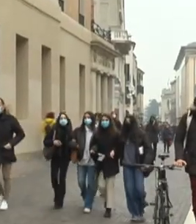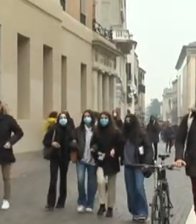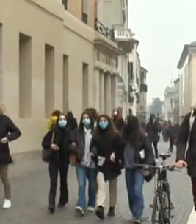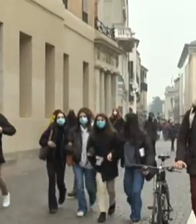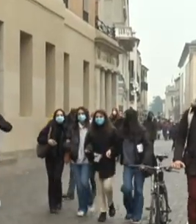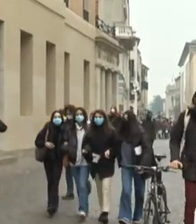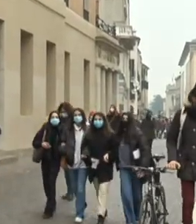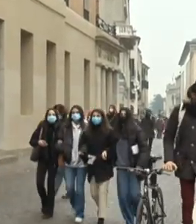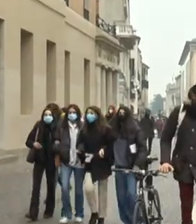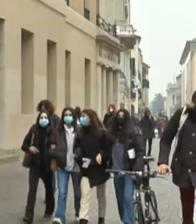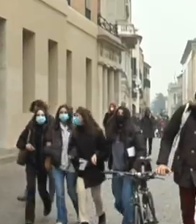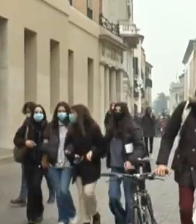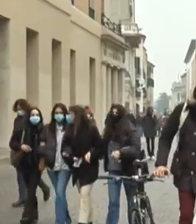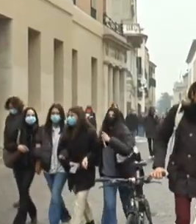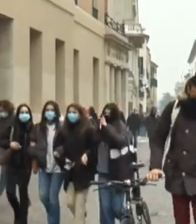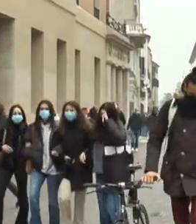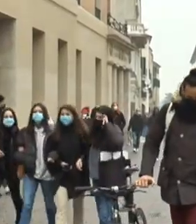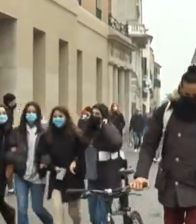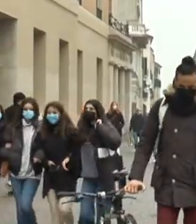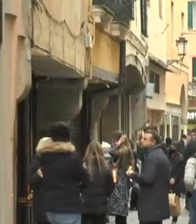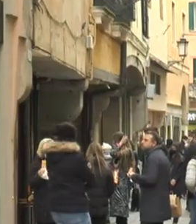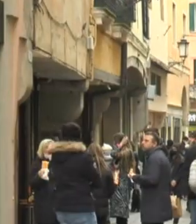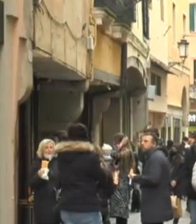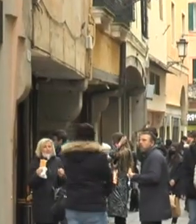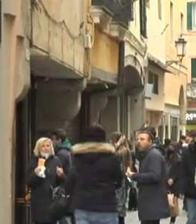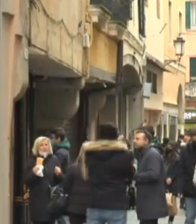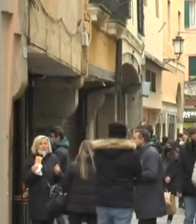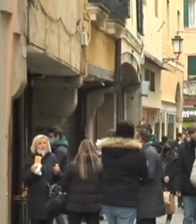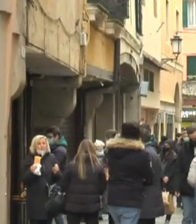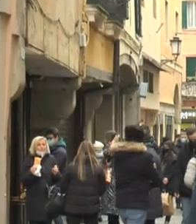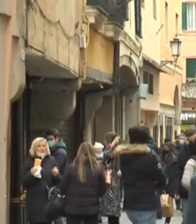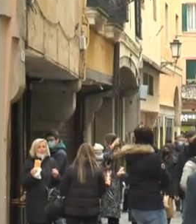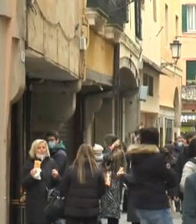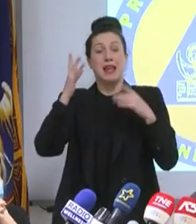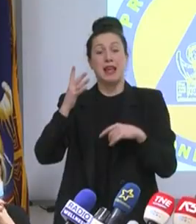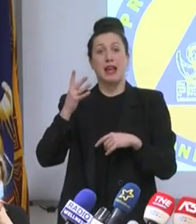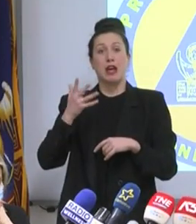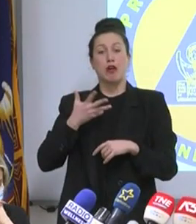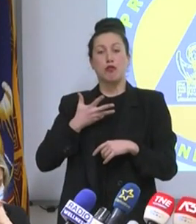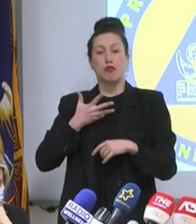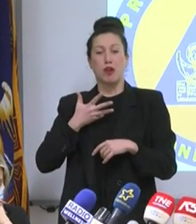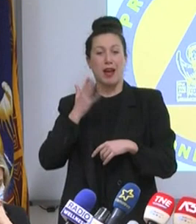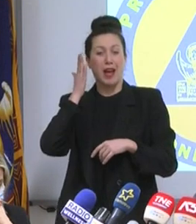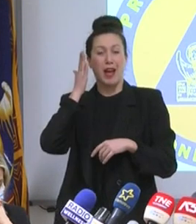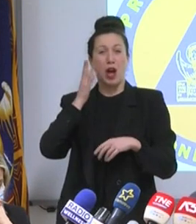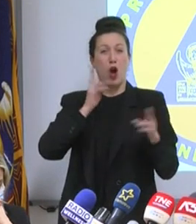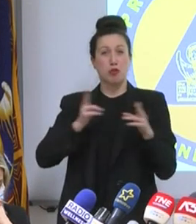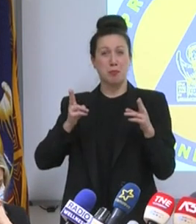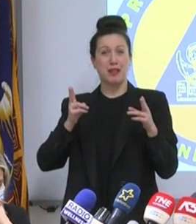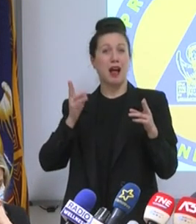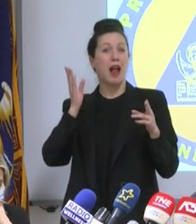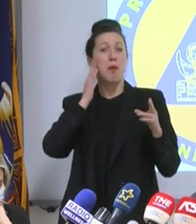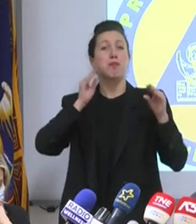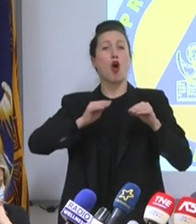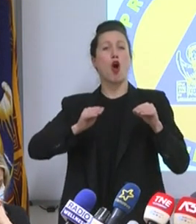riapertura, un continuo déjà vu che porta Zai a formulare una provocazione. Se avessimo posti all'infinito negli ospedali, ma lo dico